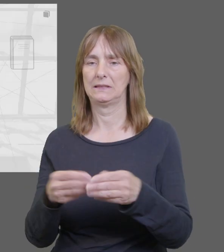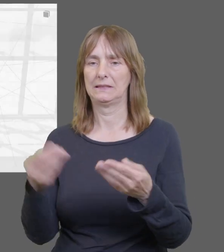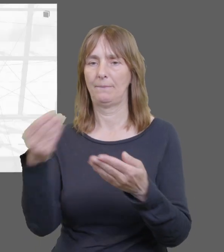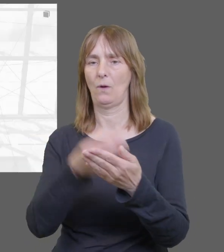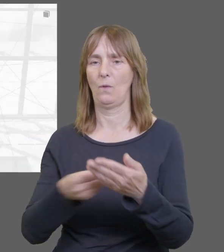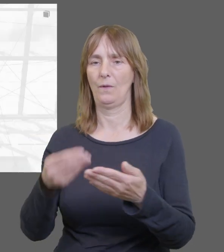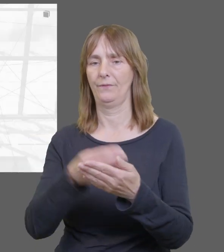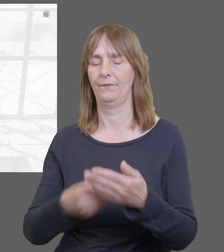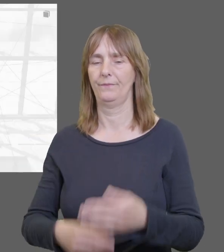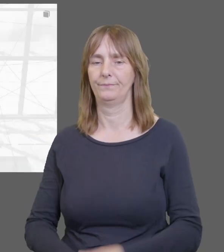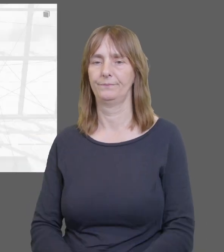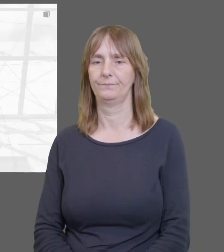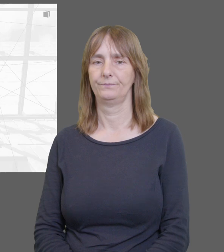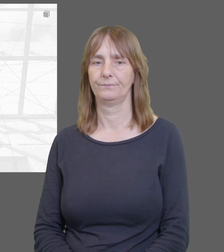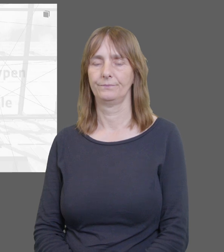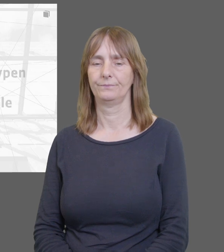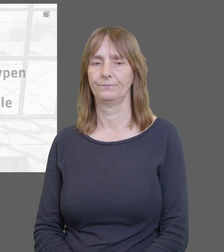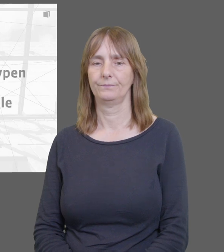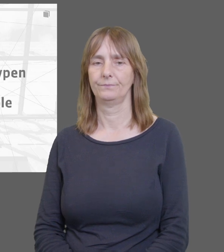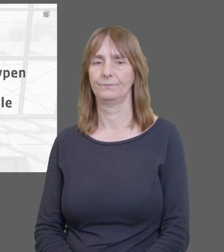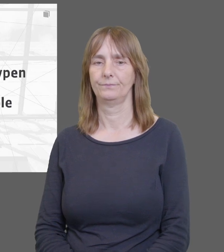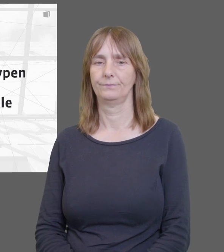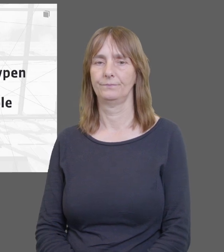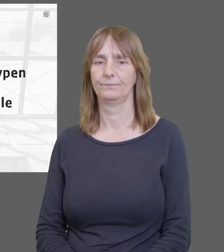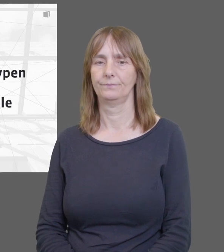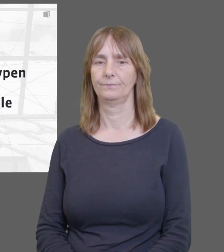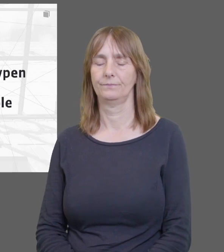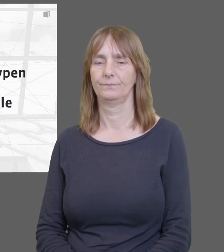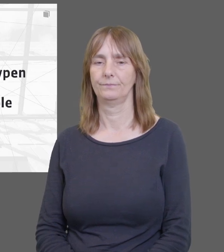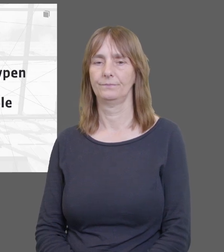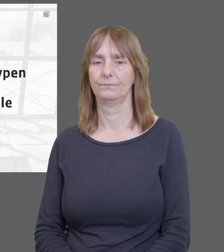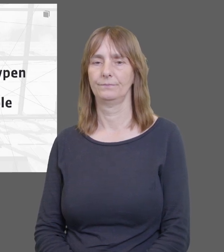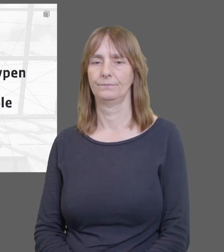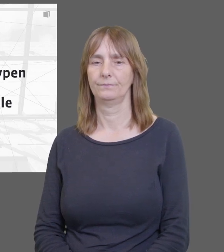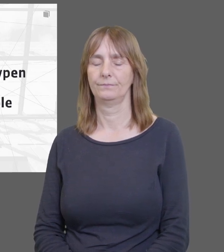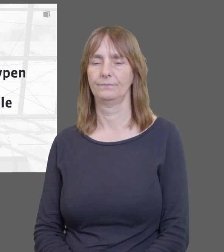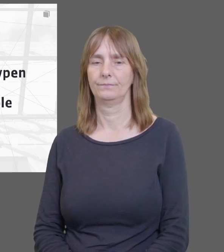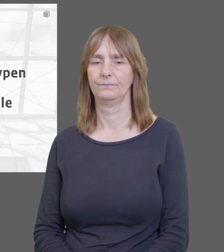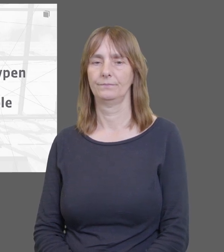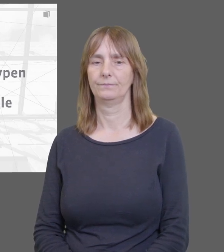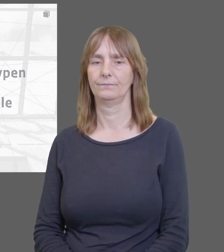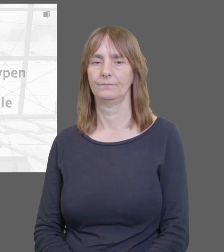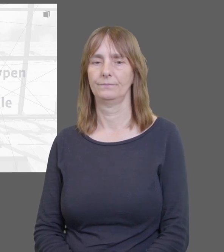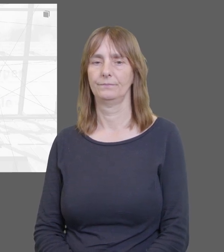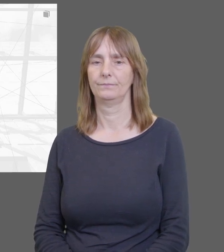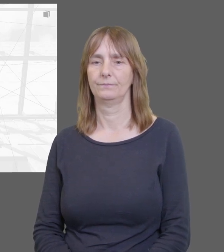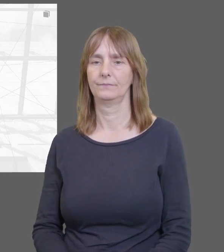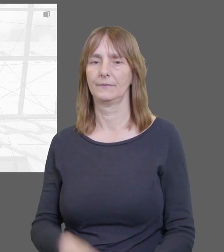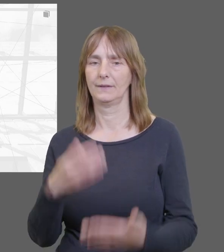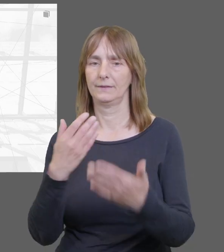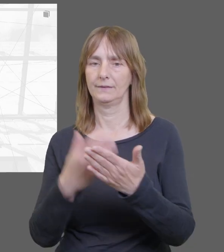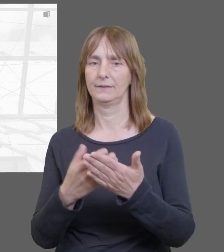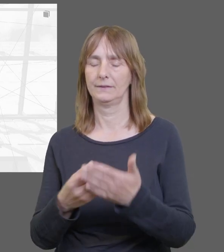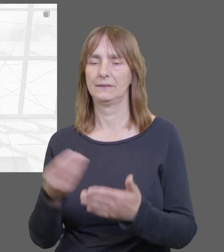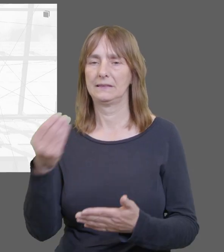Wie bereits erwähnt, sind verschiedene Mädchentypen mit entsprechenden Symbolen gekennzeichnet. Das Symbol für die